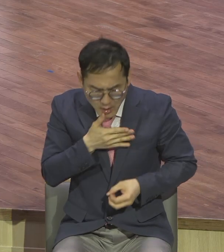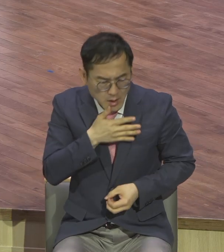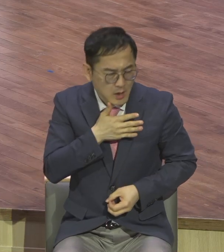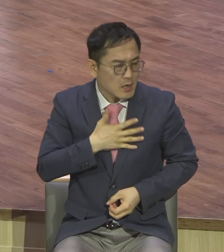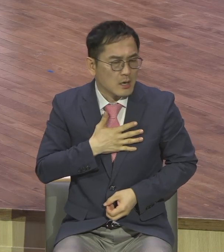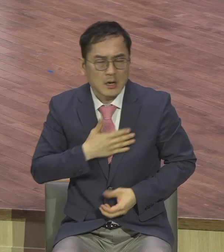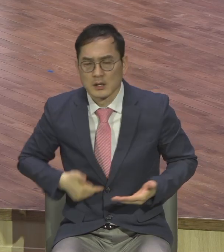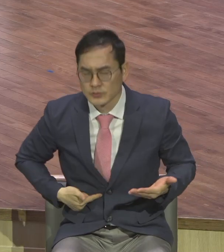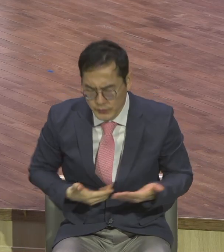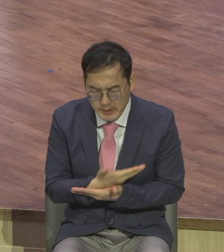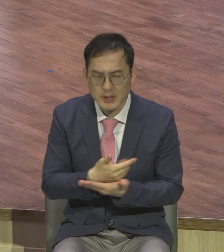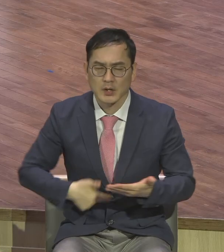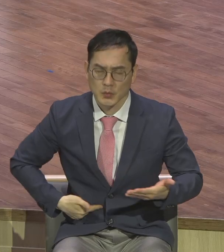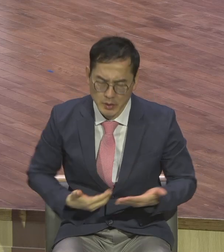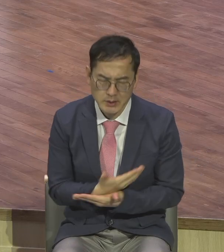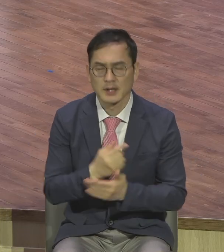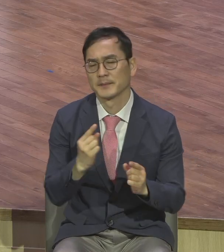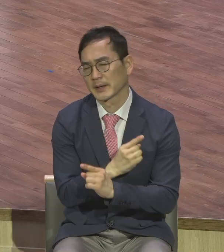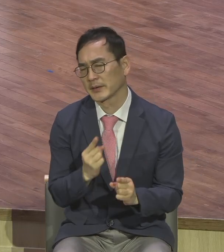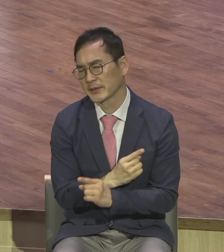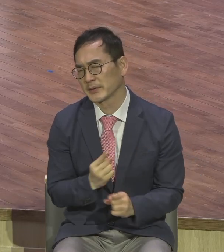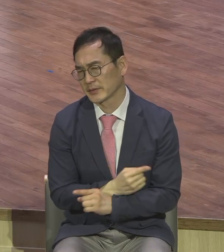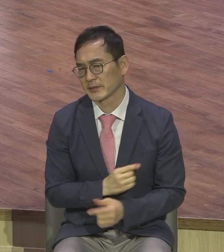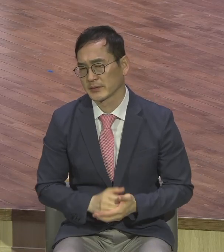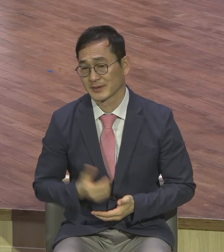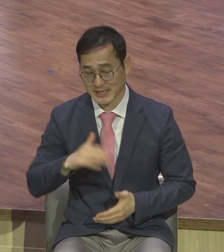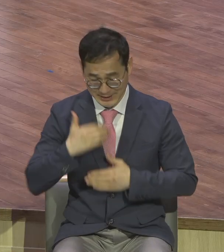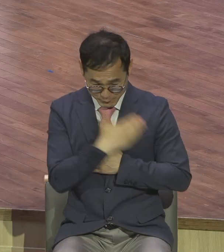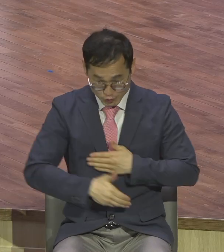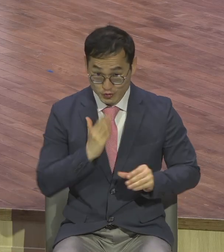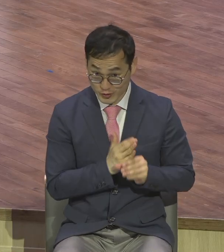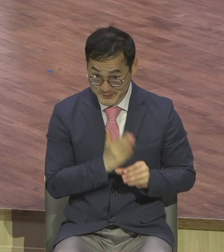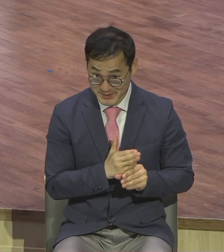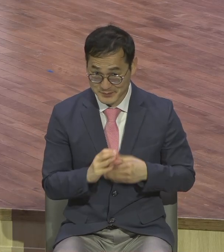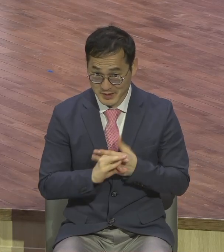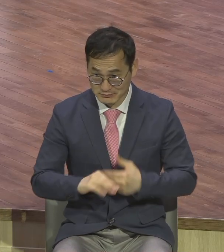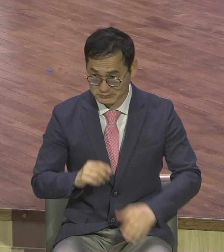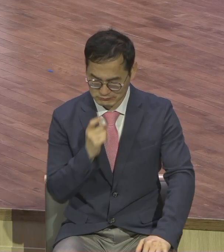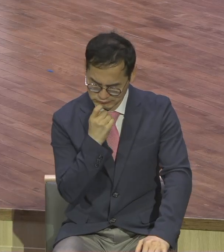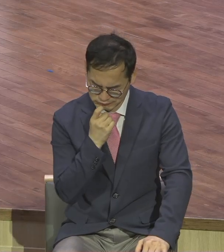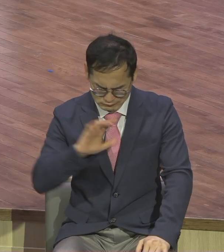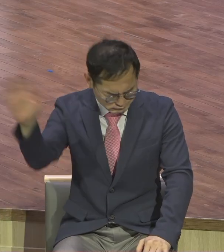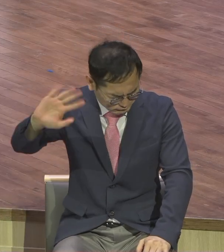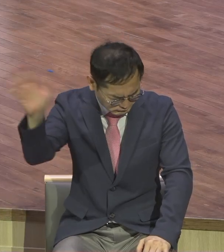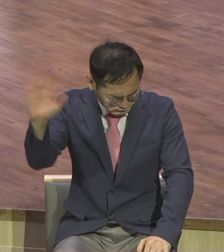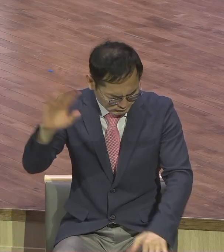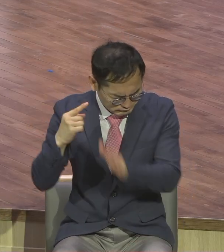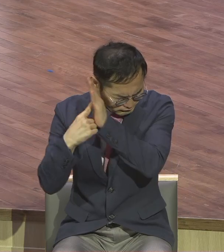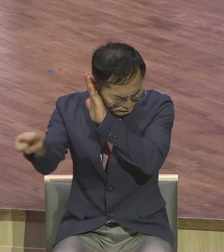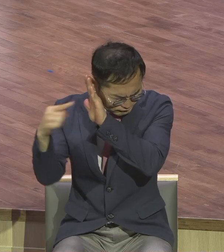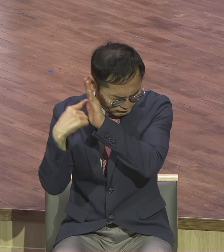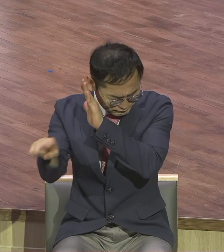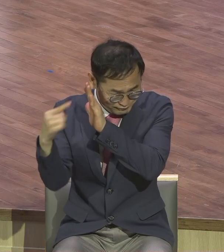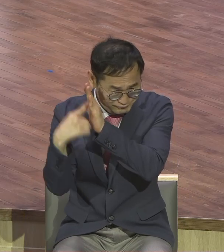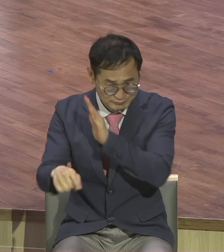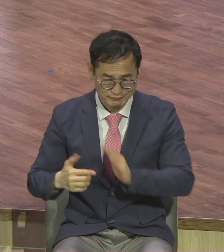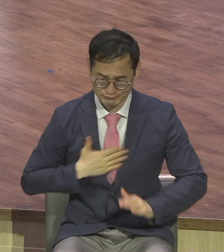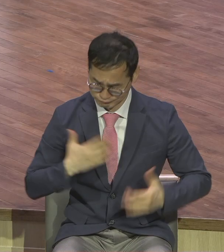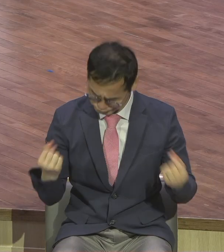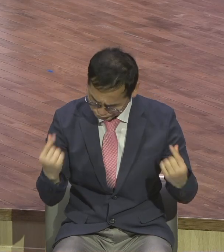깨닫습니다. 그런데 육적인 사람은요 끝까지 합리화합니다. 끝까지 고집표입니다. 끝까지 자기가 잘했다